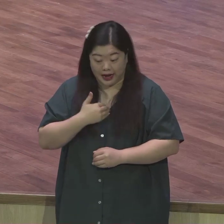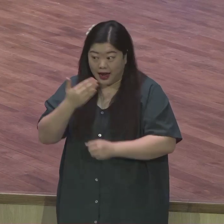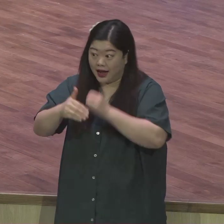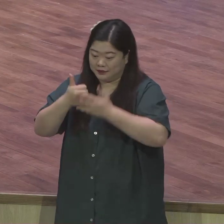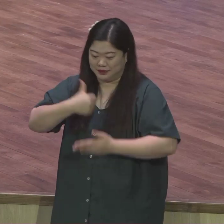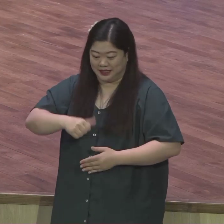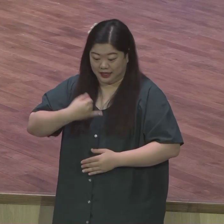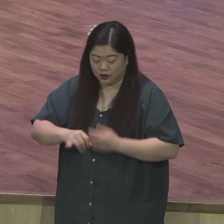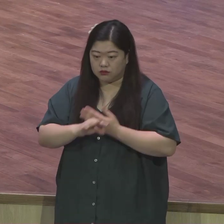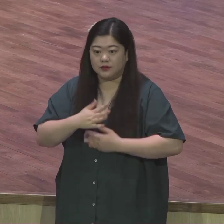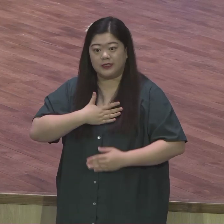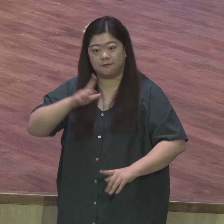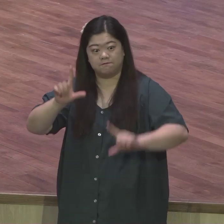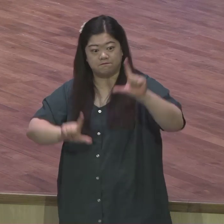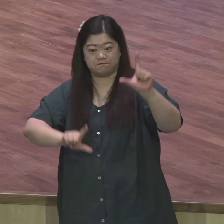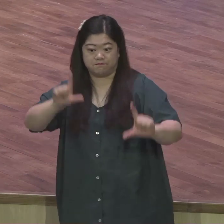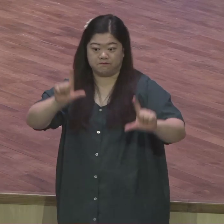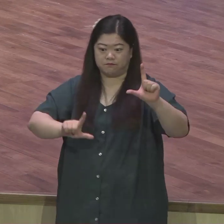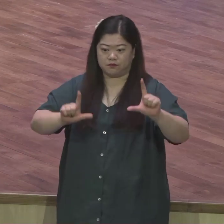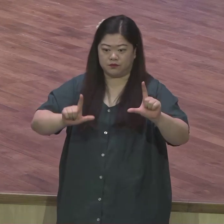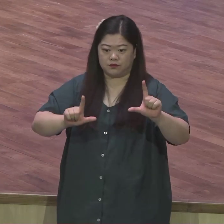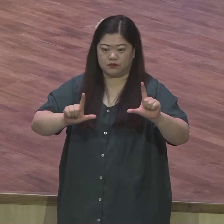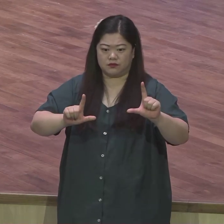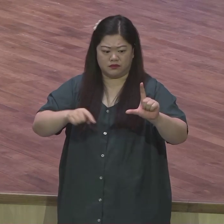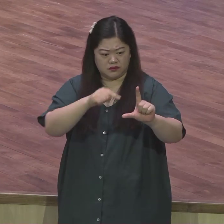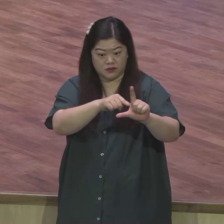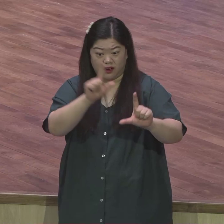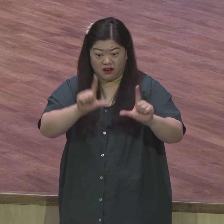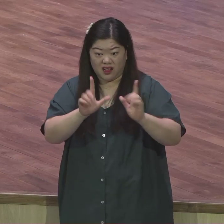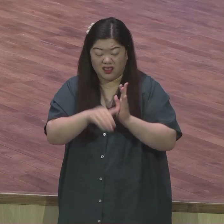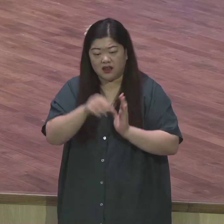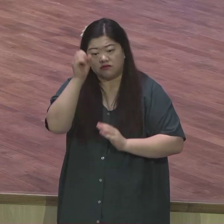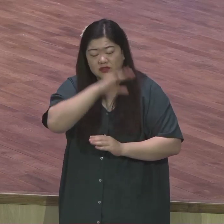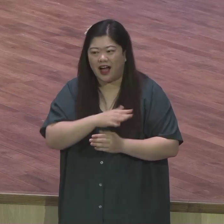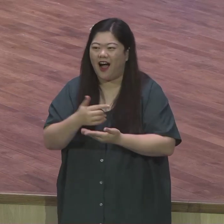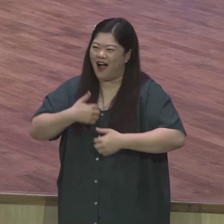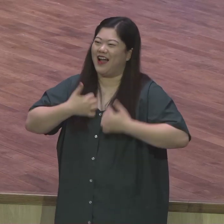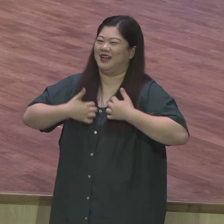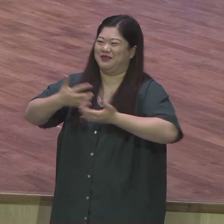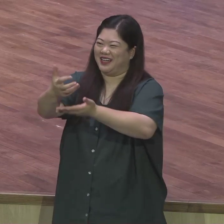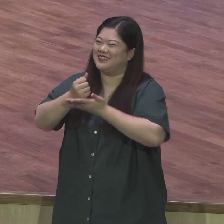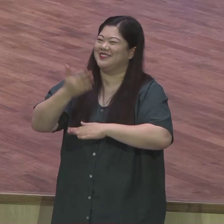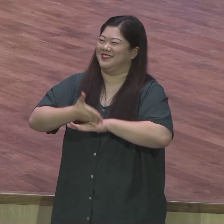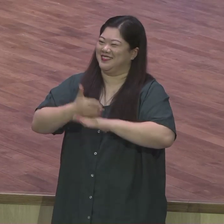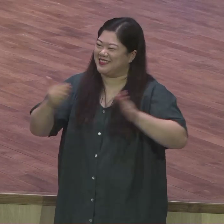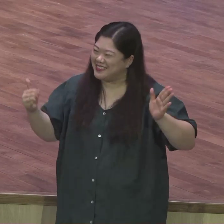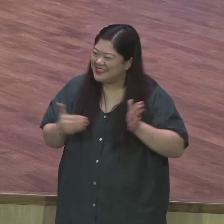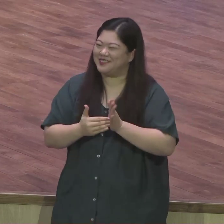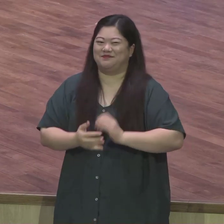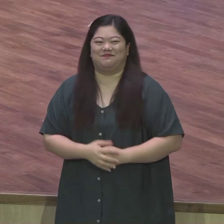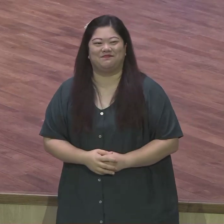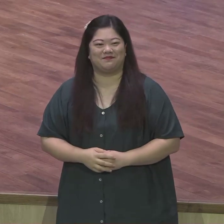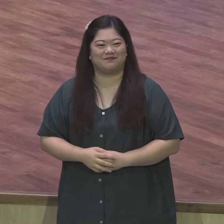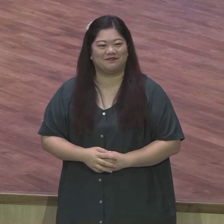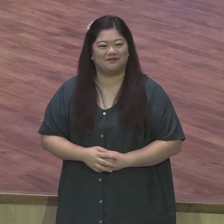바로 생명 살리는 열망 속에 있어야 한다 열망 열망은